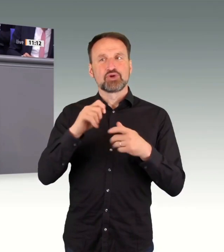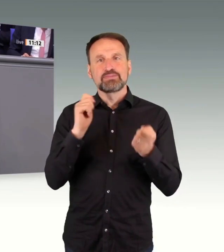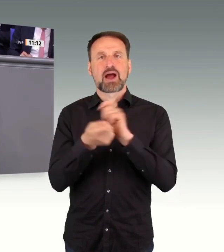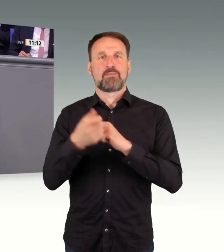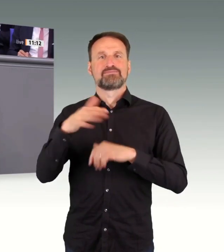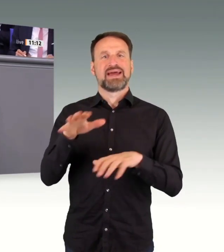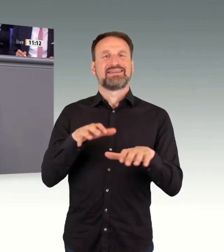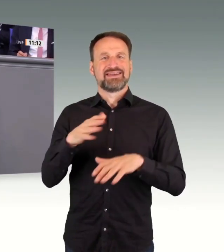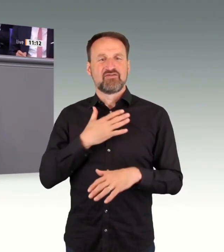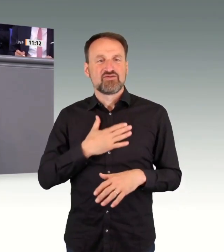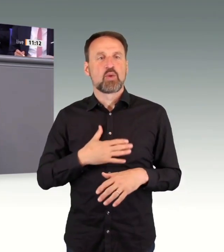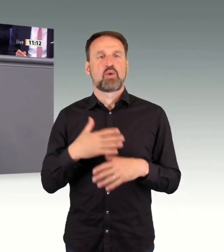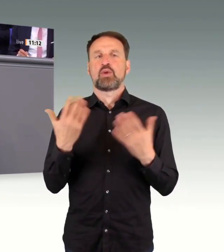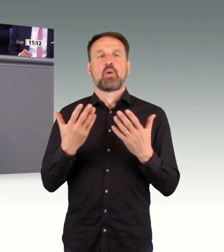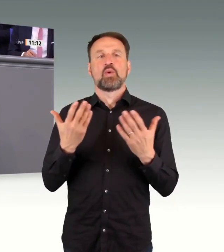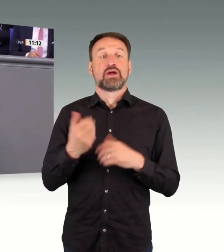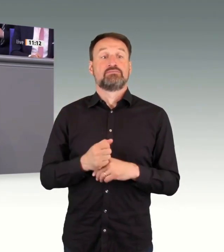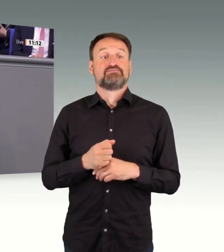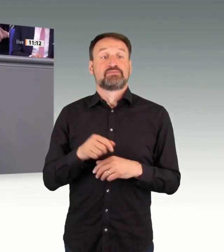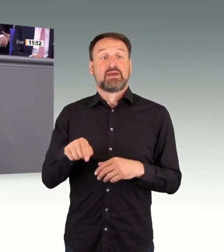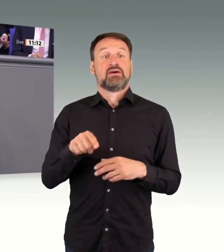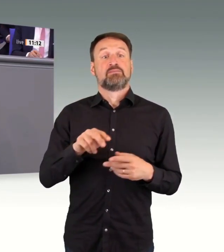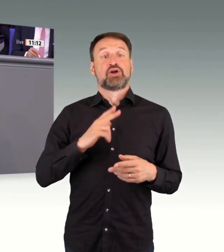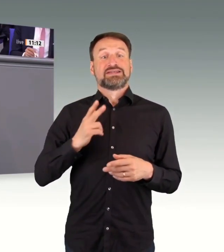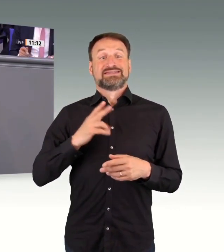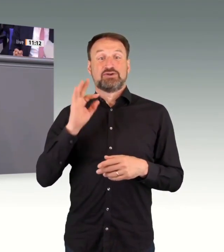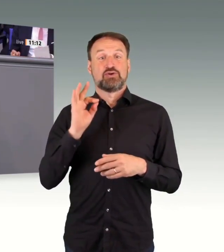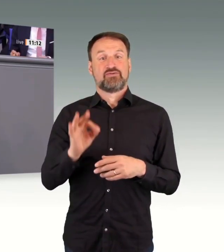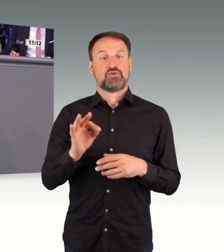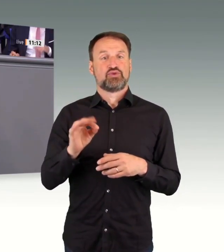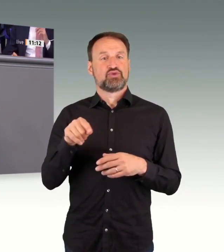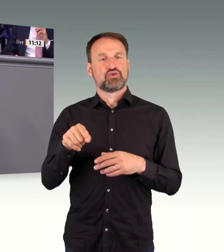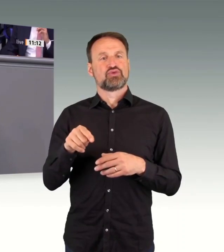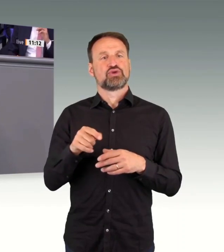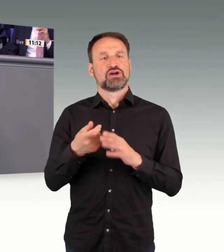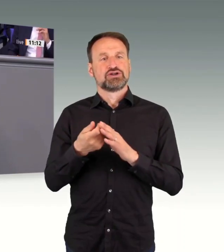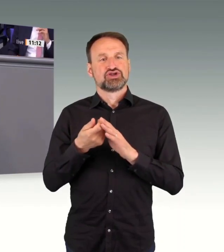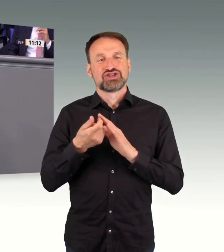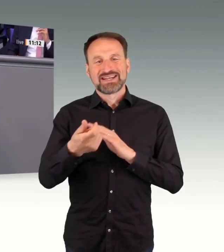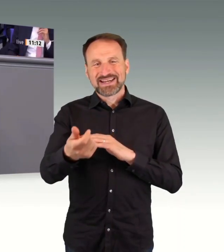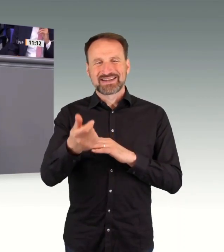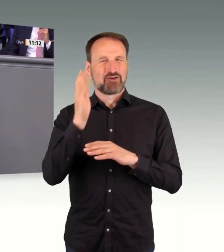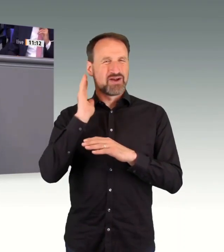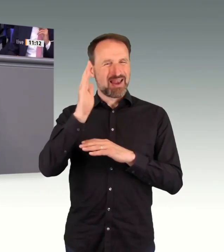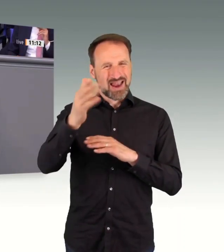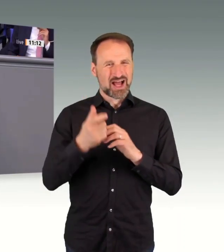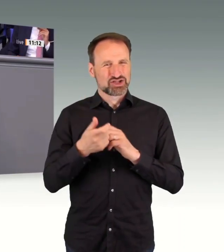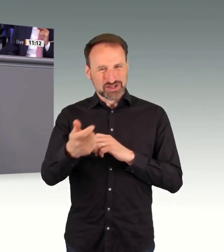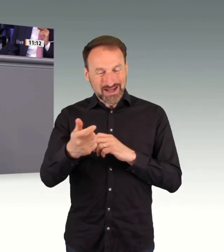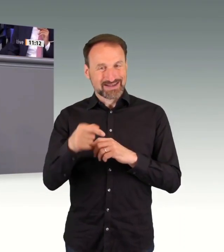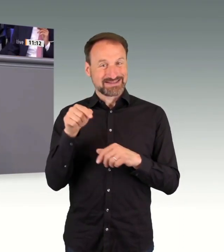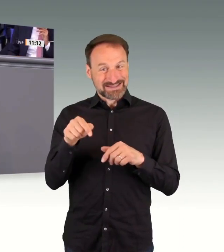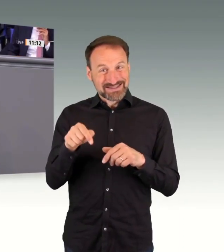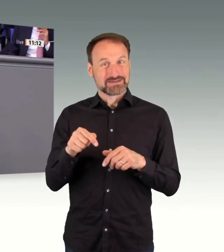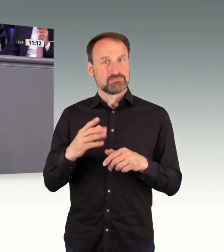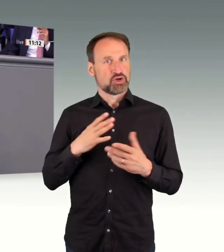beschleunigenden Elektrifizierung der Schiene, auch auf langen Strecken. All das war mit der SPD nicht möglich. Und auch von den Grünen gab es immer wieder Kritik